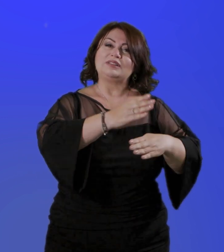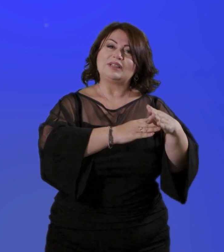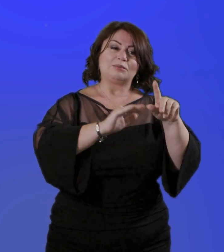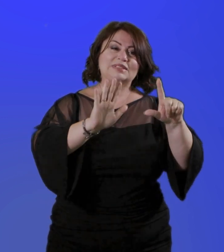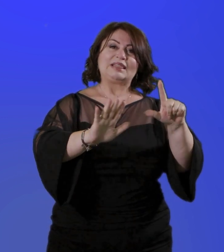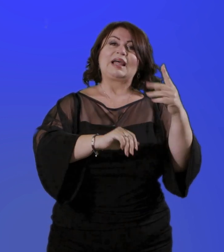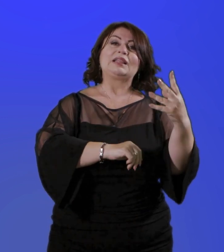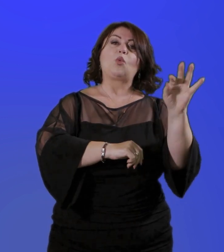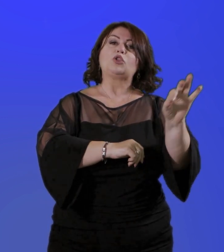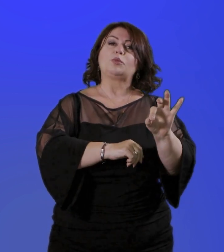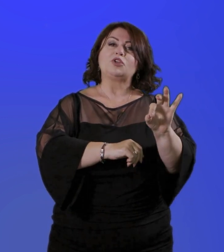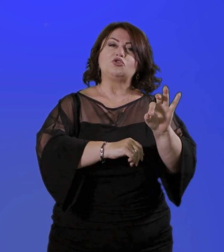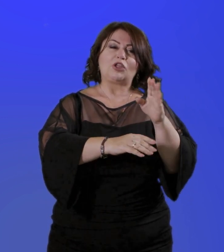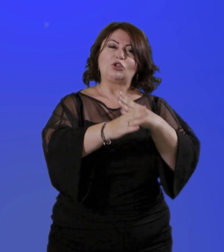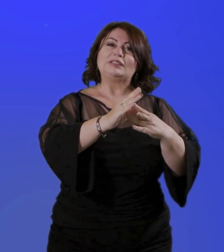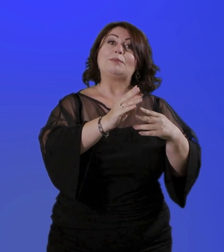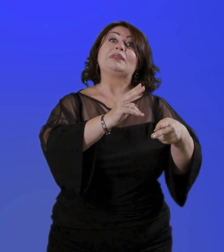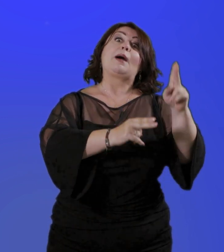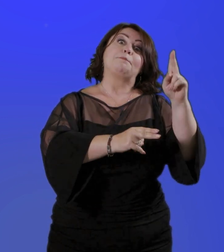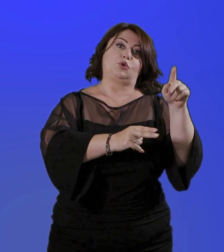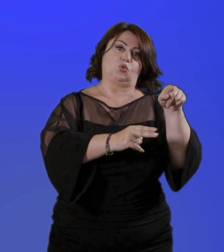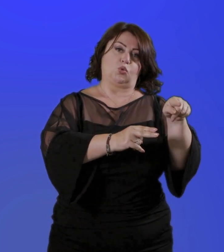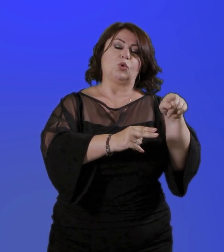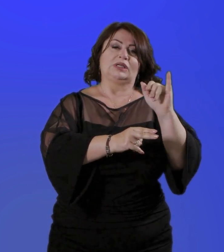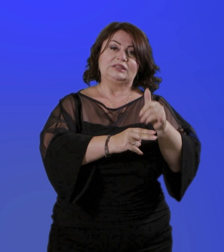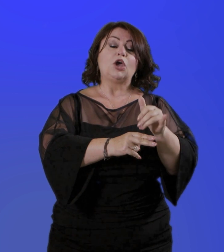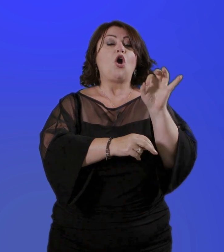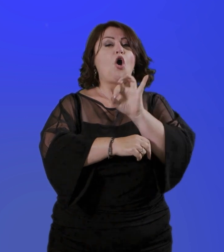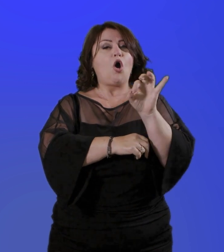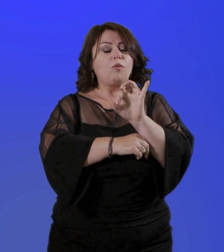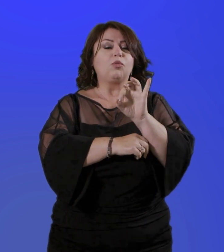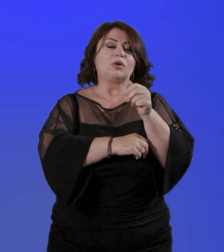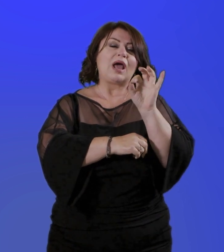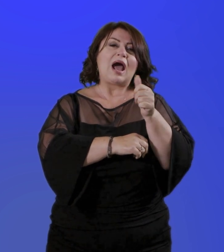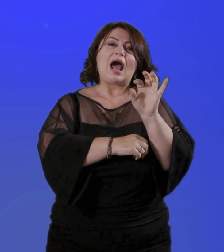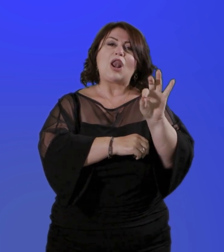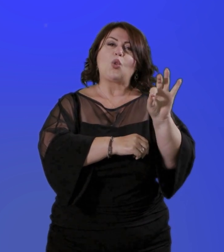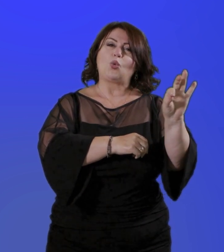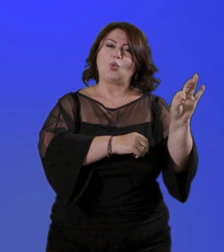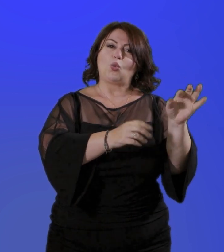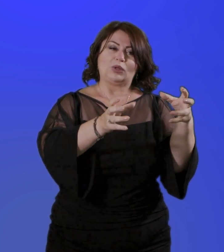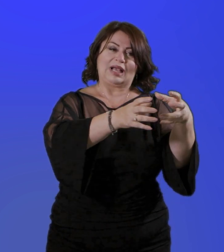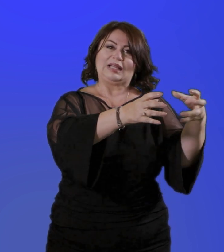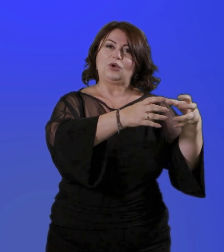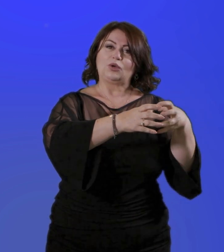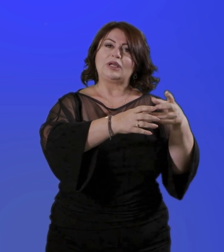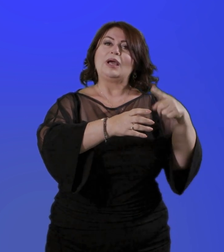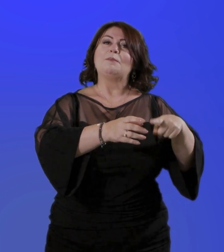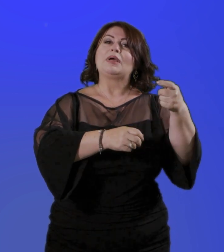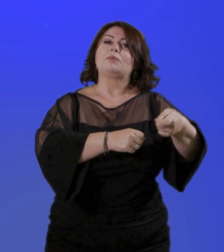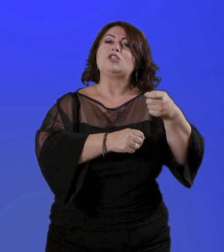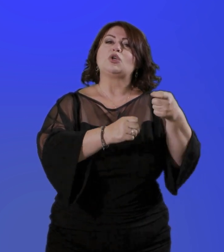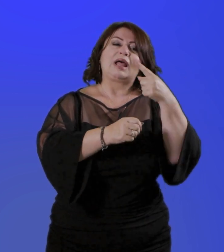superiore al 74% o corrispondente ad alcune categorie previste dalle norme per i pensionati di guerra.